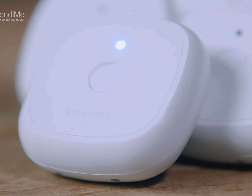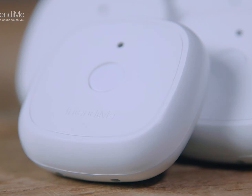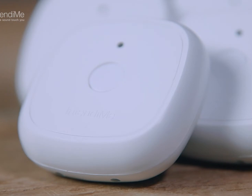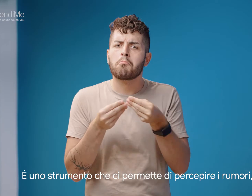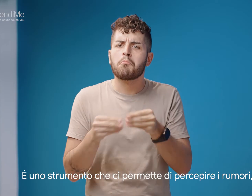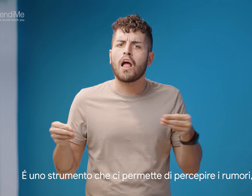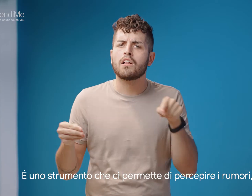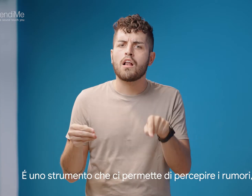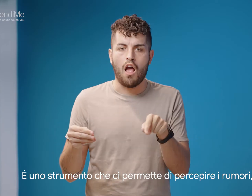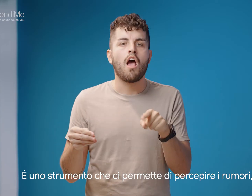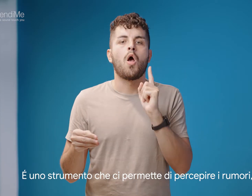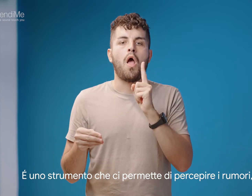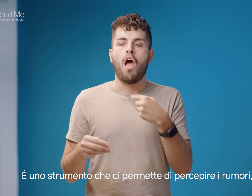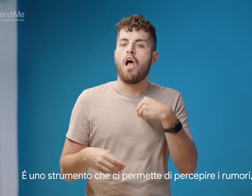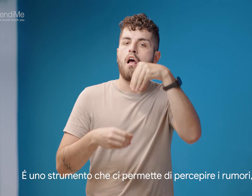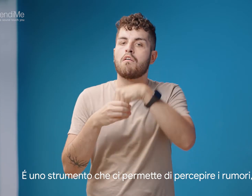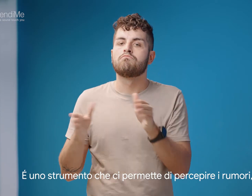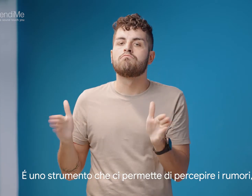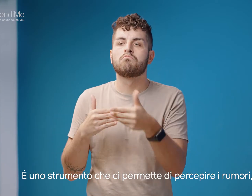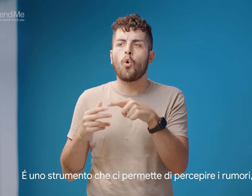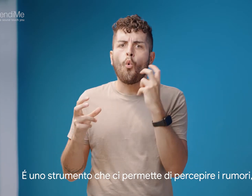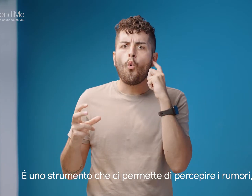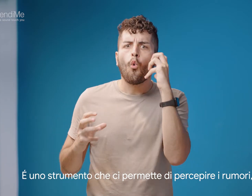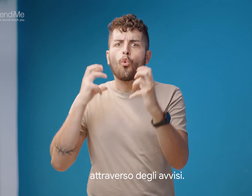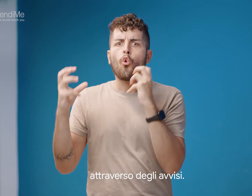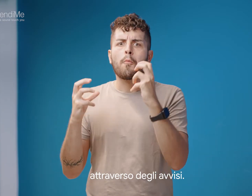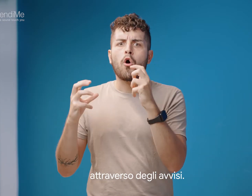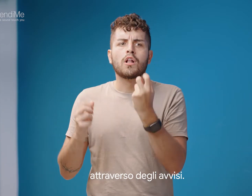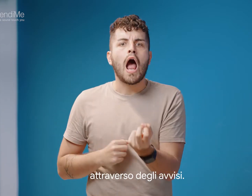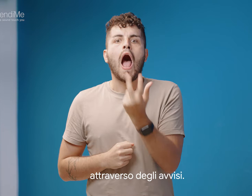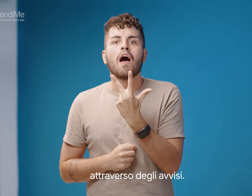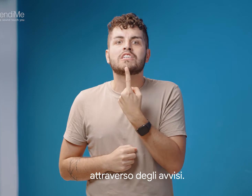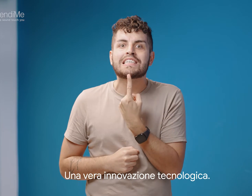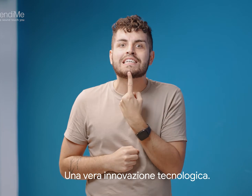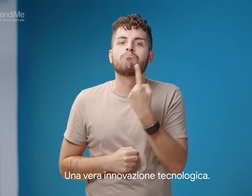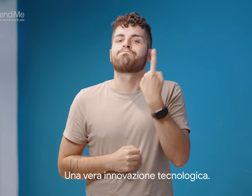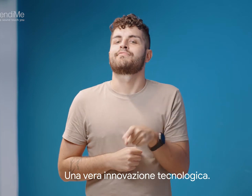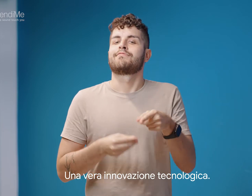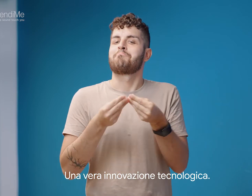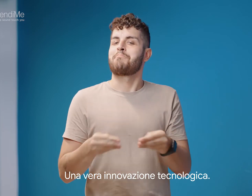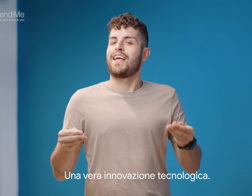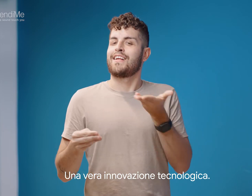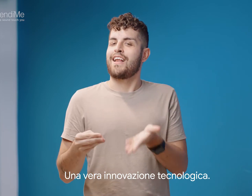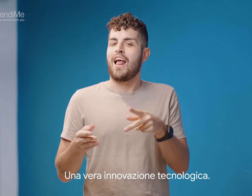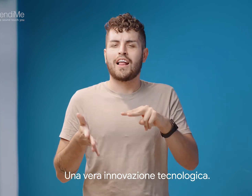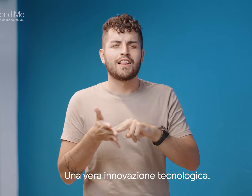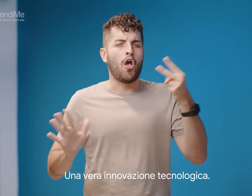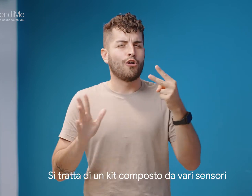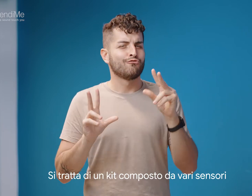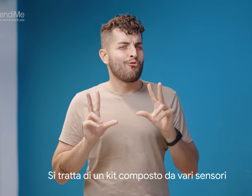È uno strumento che ci permette di percepire i rumori attraverso degli avvisi. Una vera innovazione tecnologica. Si tratta